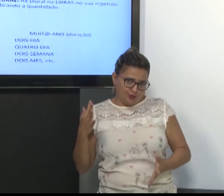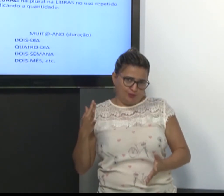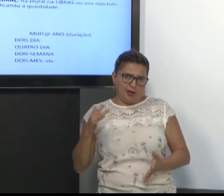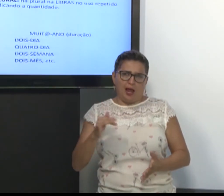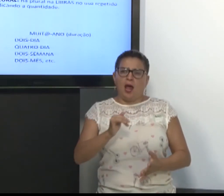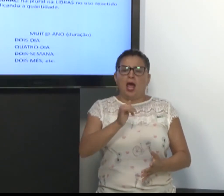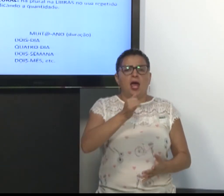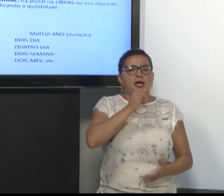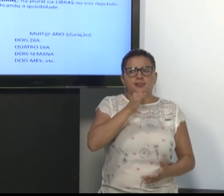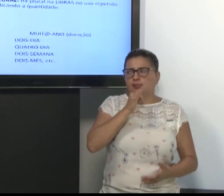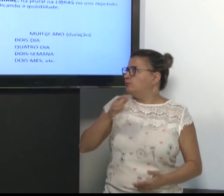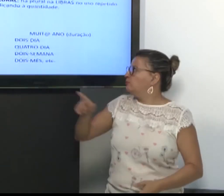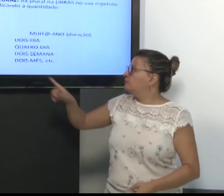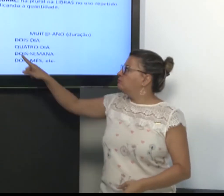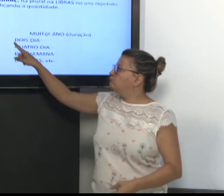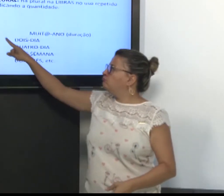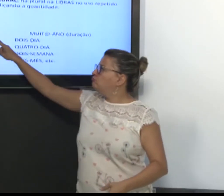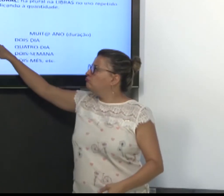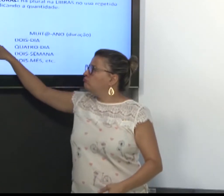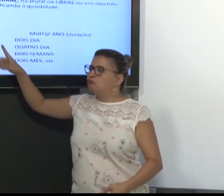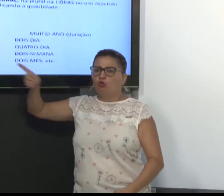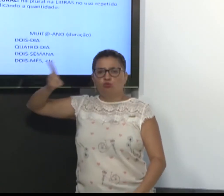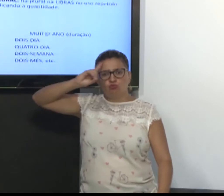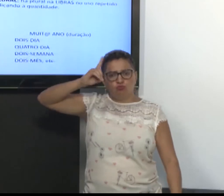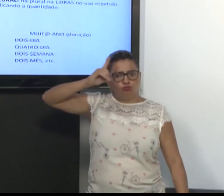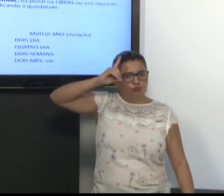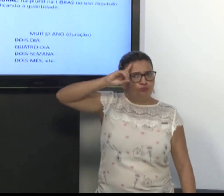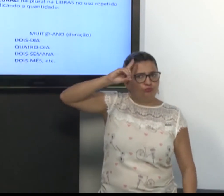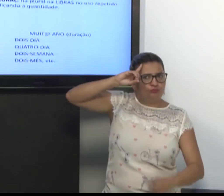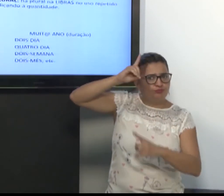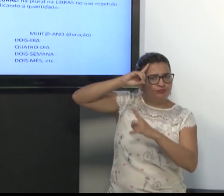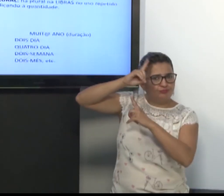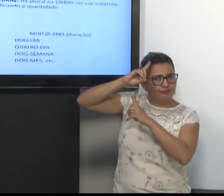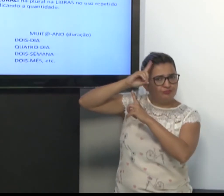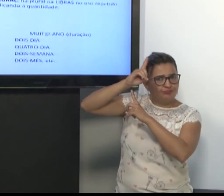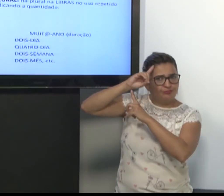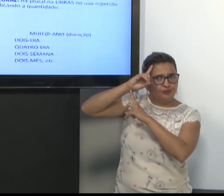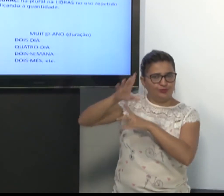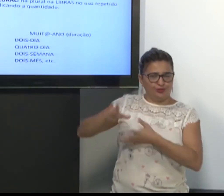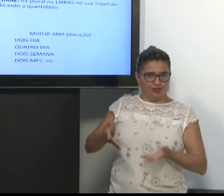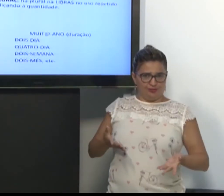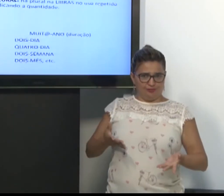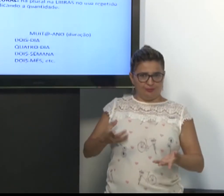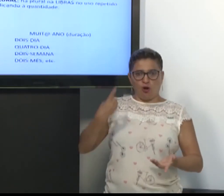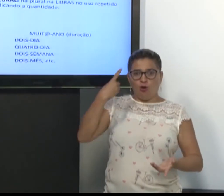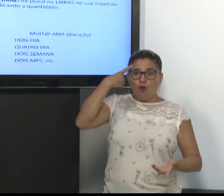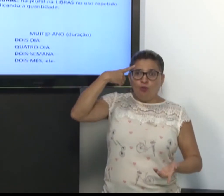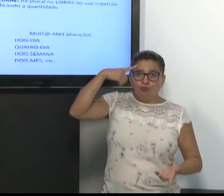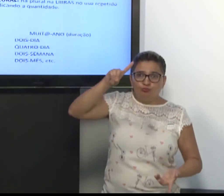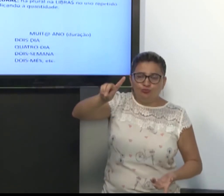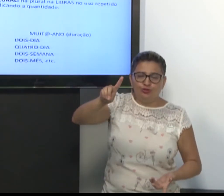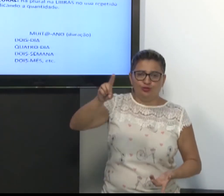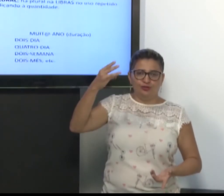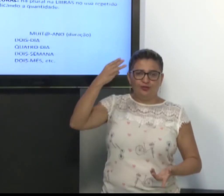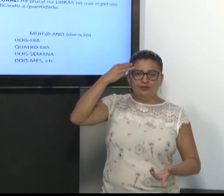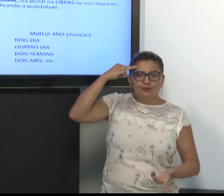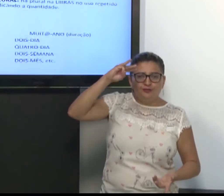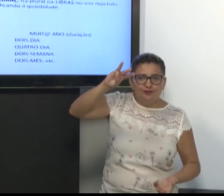quantidade. Todo dia, repete-se o sinal de dia várias vezes. Um dia, três dias. Acrescenta-se